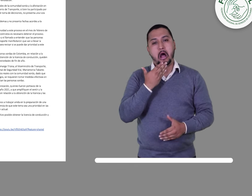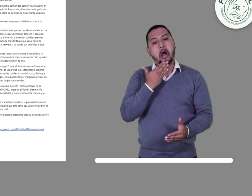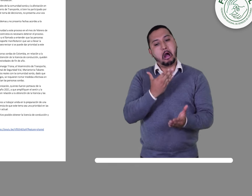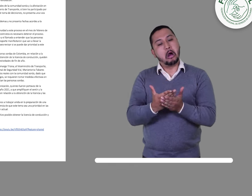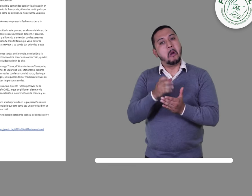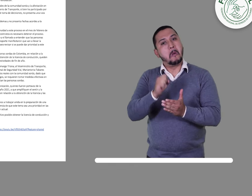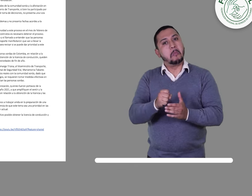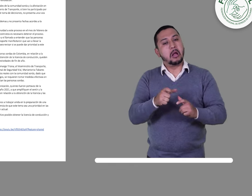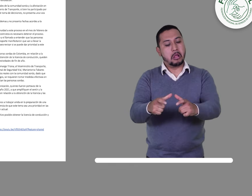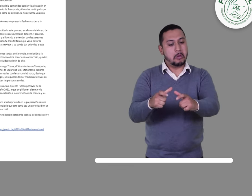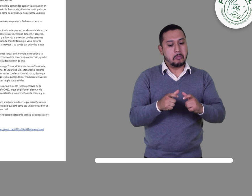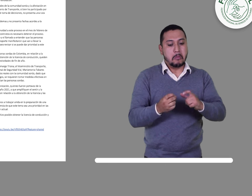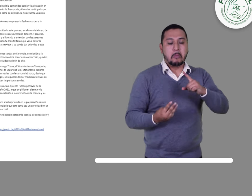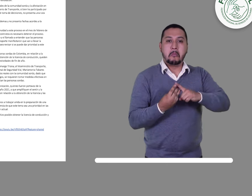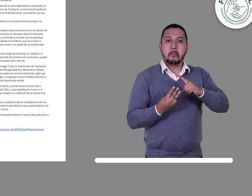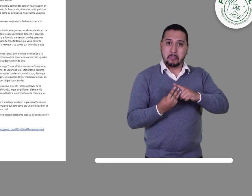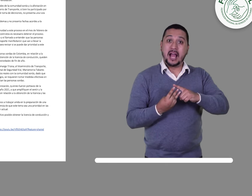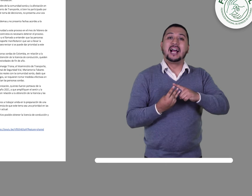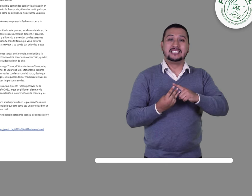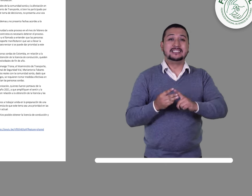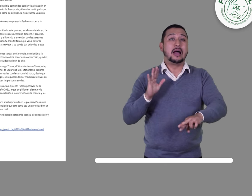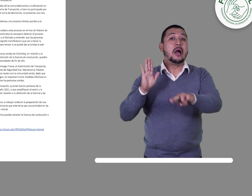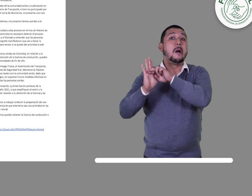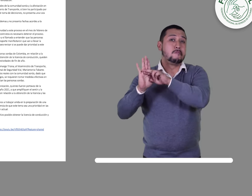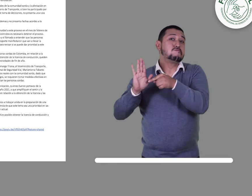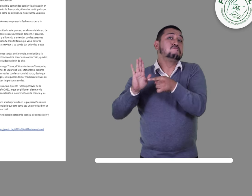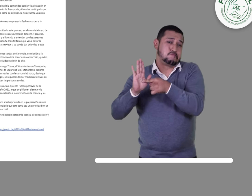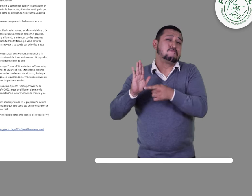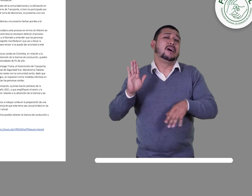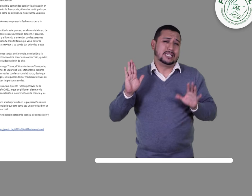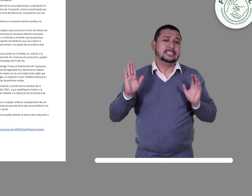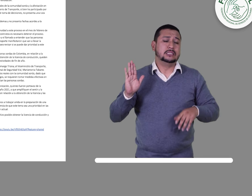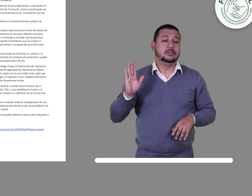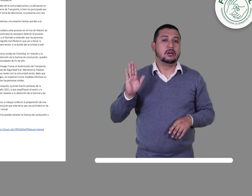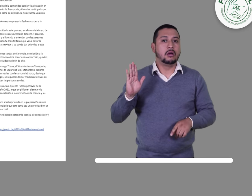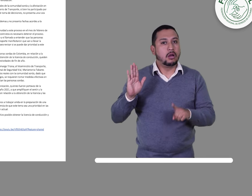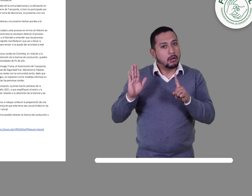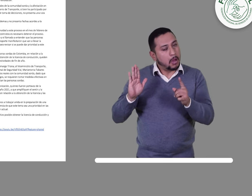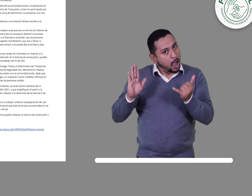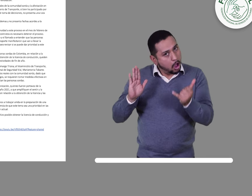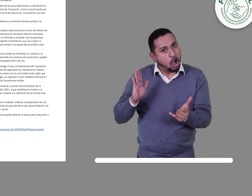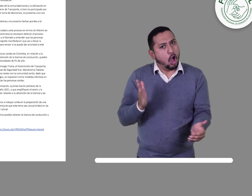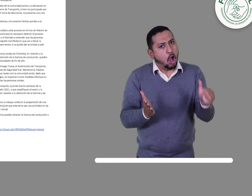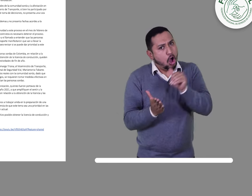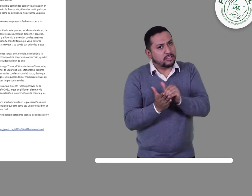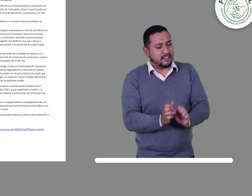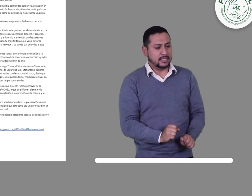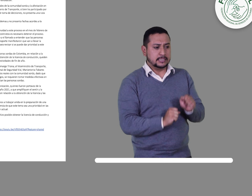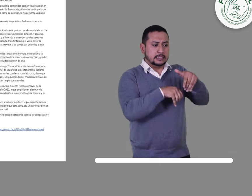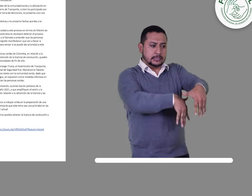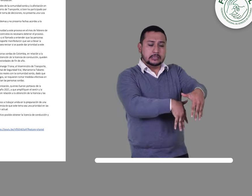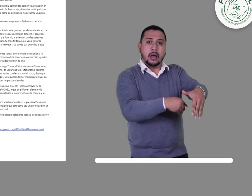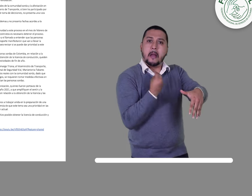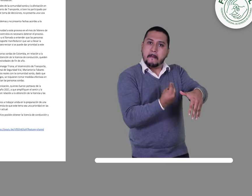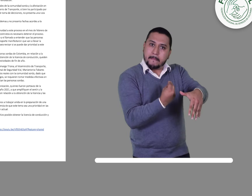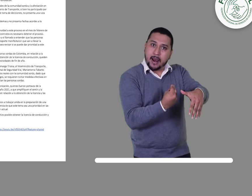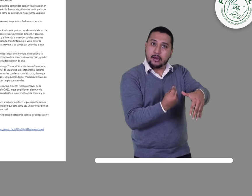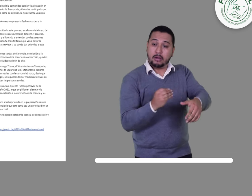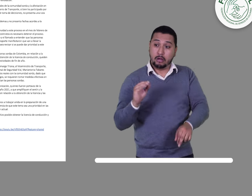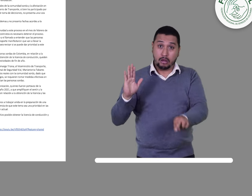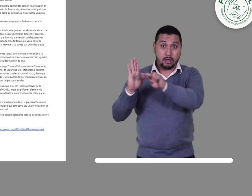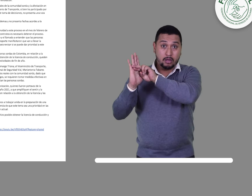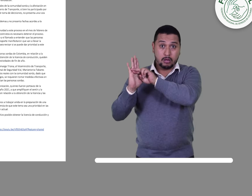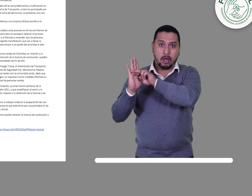y ahora se requiere una nueva movilización para que la licencia de conducción sea una